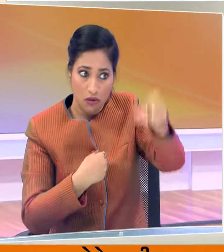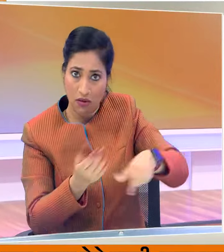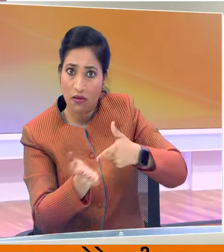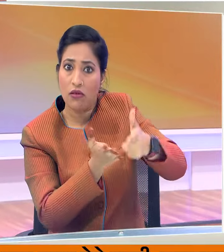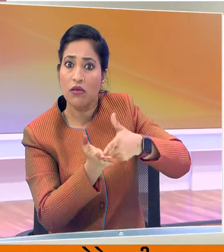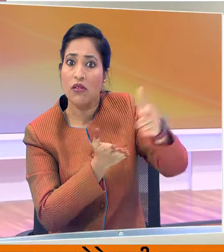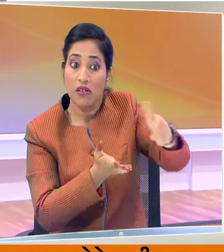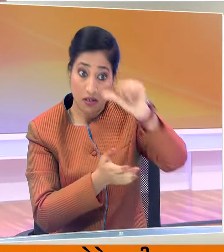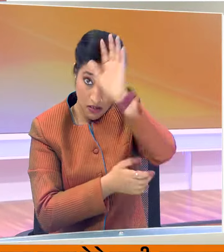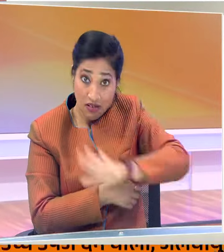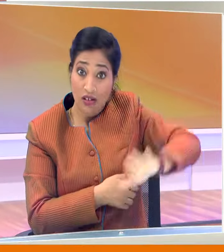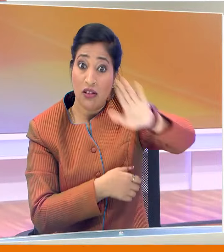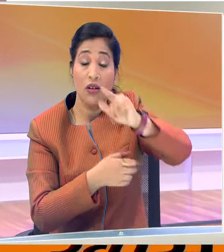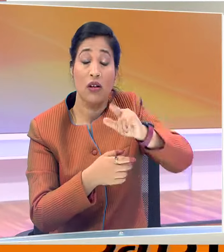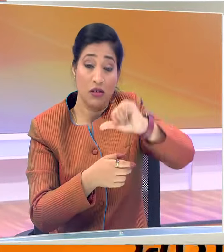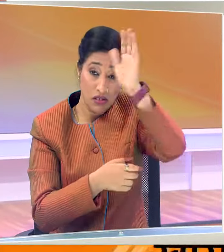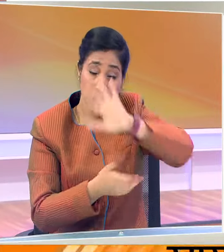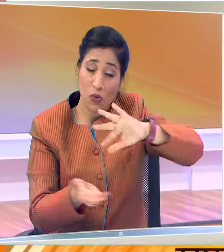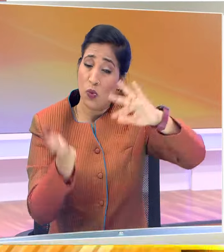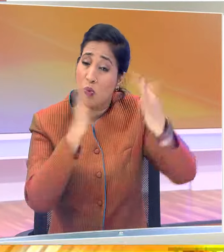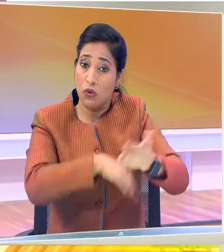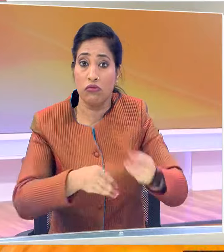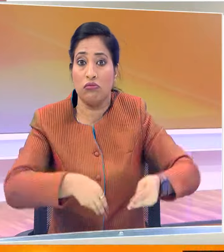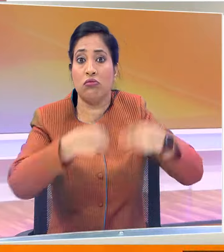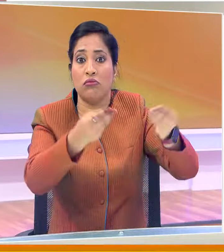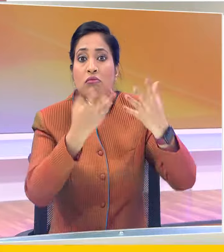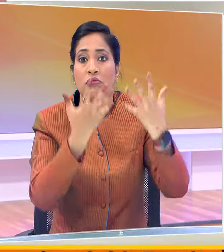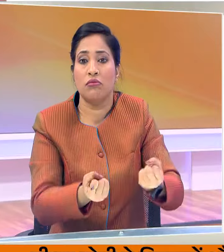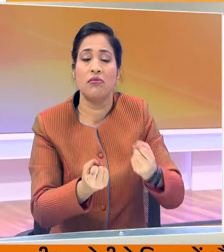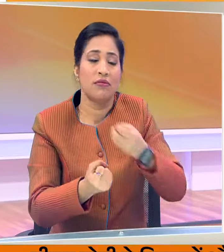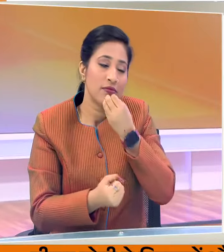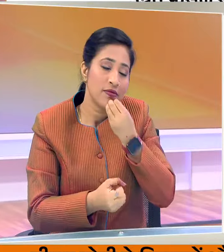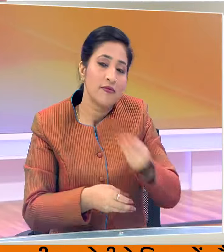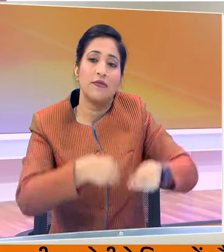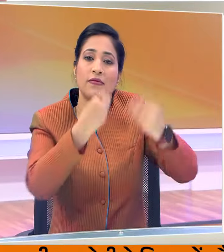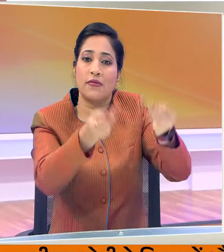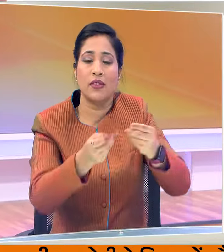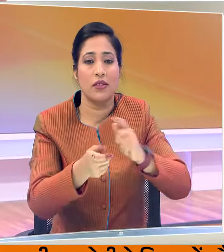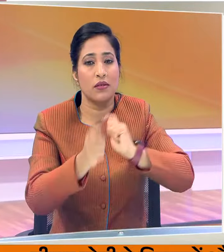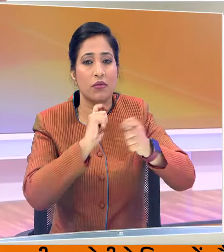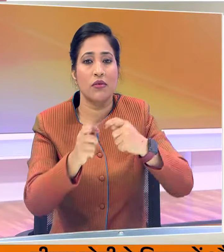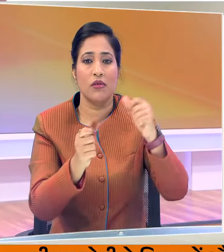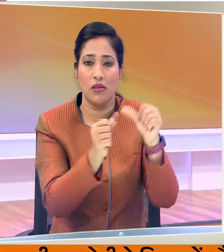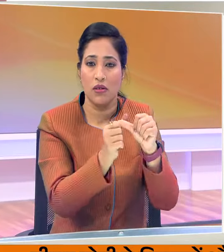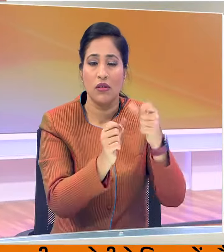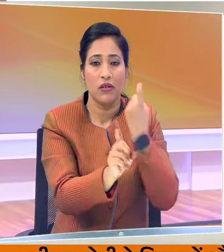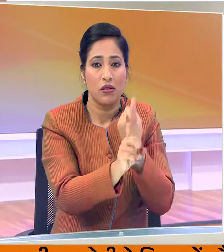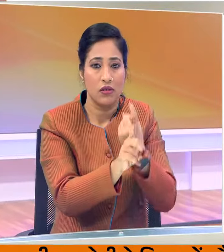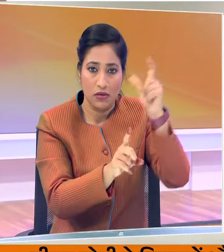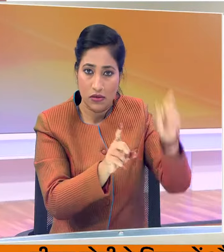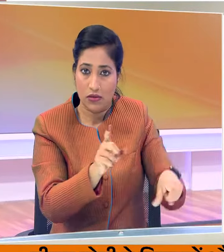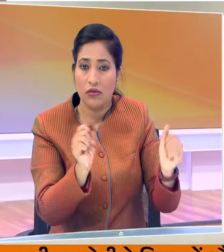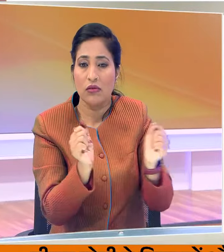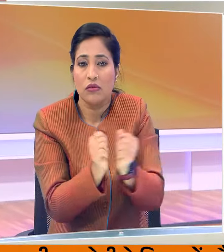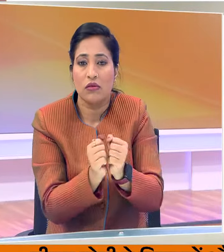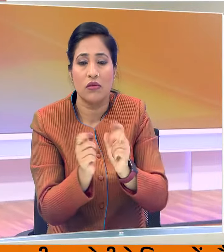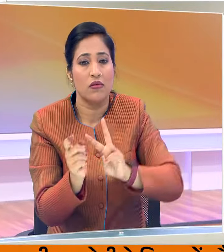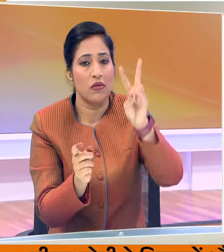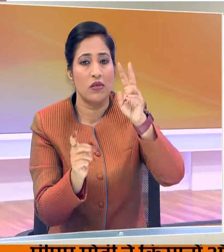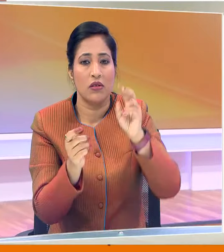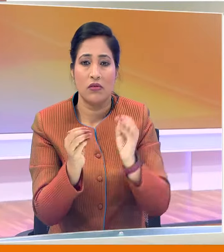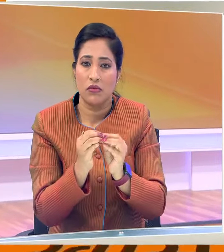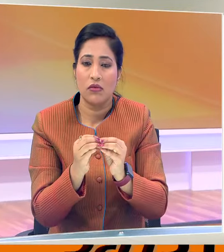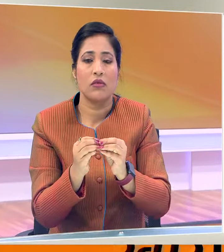देश खाएगा बलकि भारत दुनिया को भी खिलाएगा कैमरबेन आनंद कश्चप के साथ मैं विशाल बरिस्टू डीडी नीउस